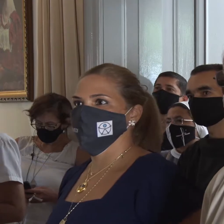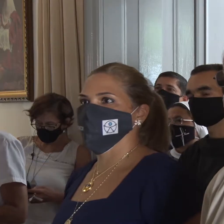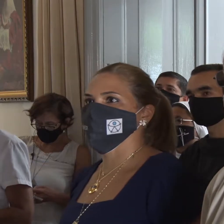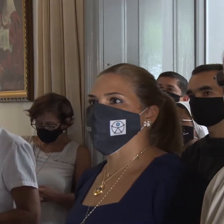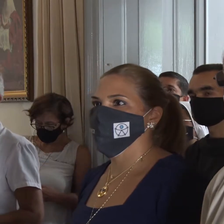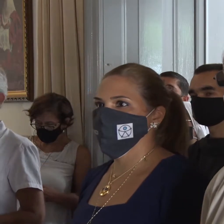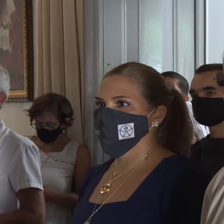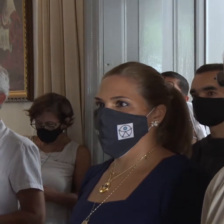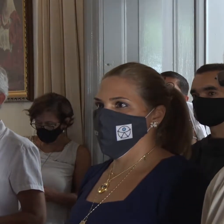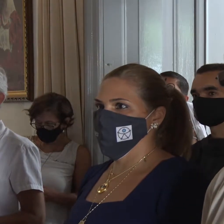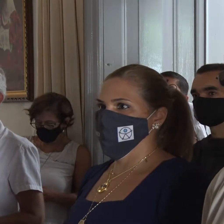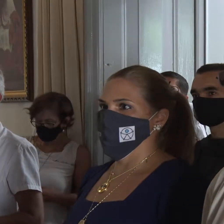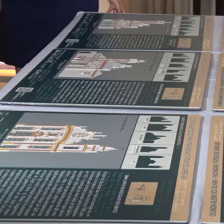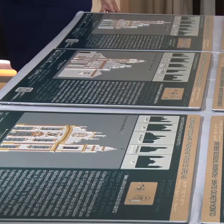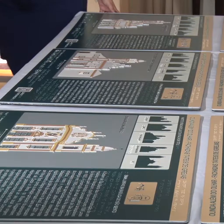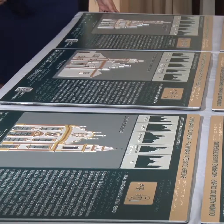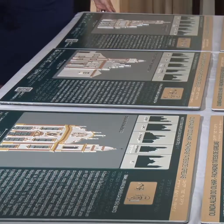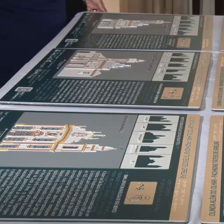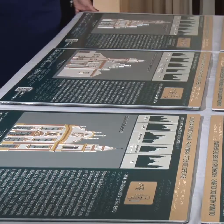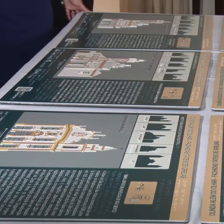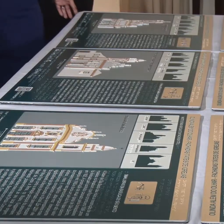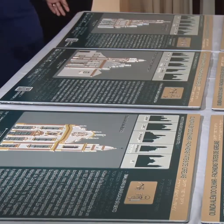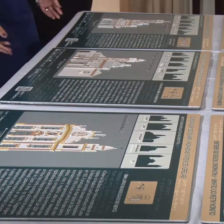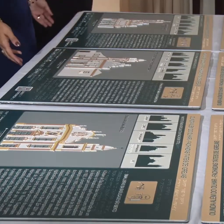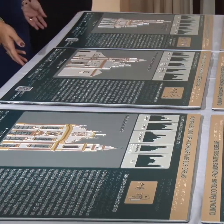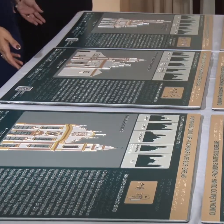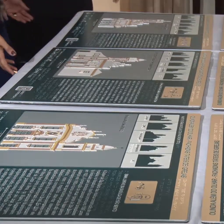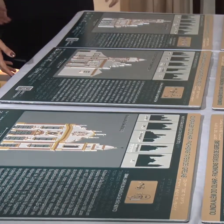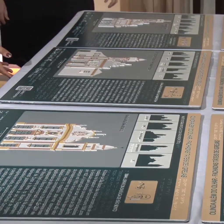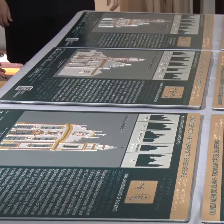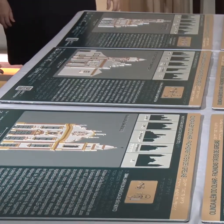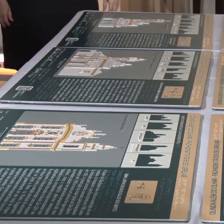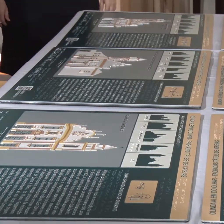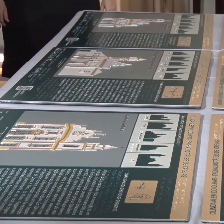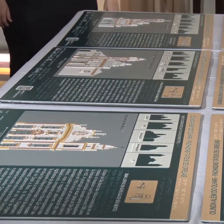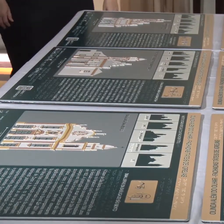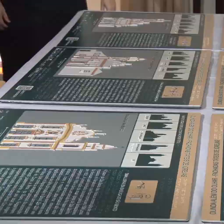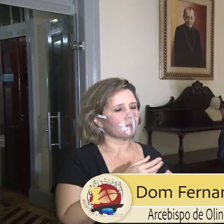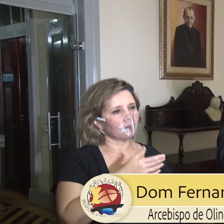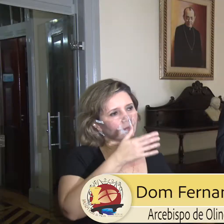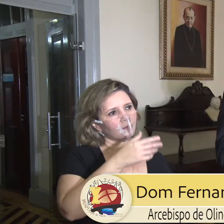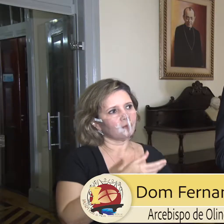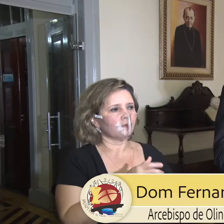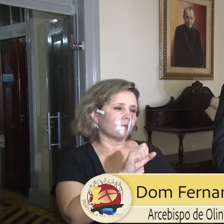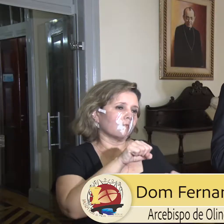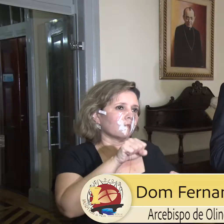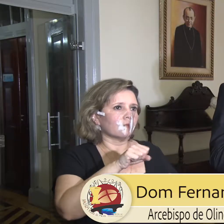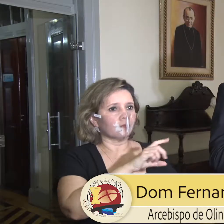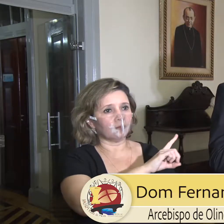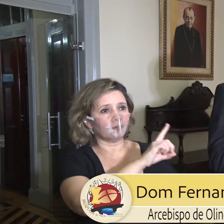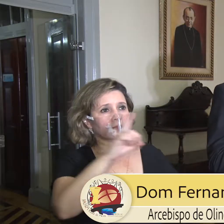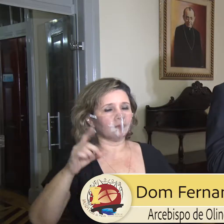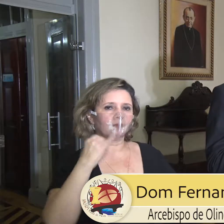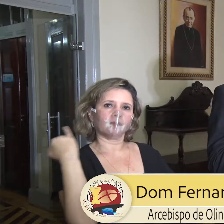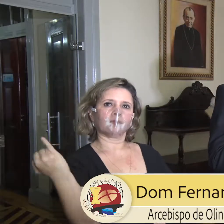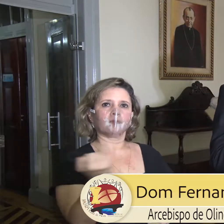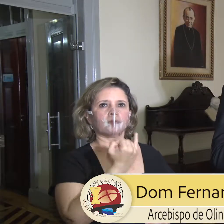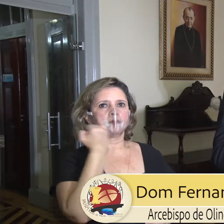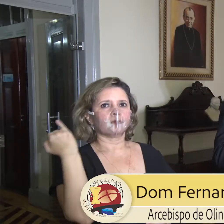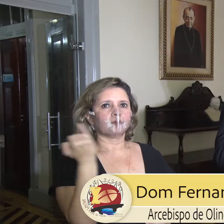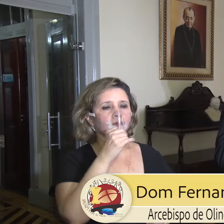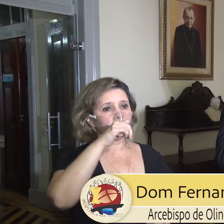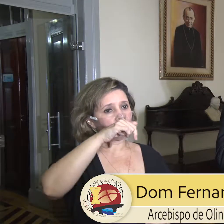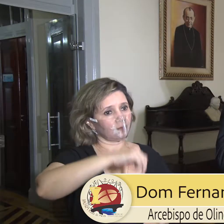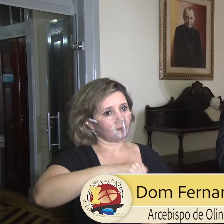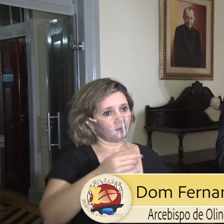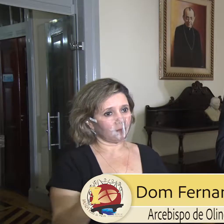forcinha para se encantar com o belo, com a história e com a igreja. Num dia muito significativo, hoje é o dia